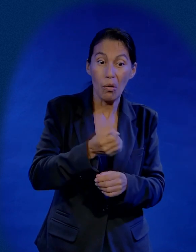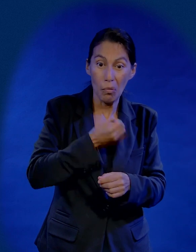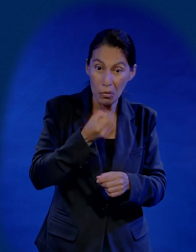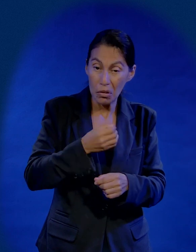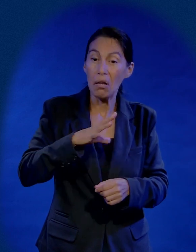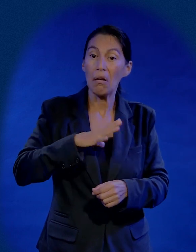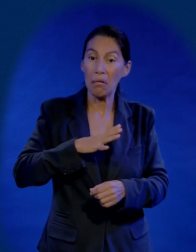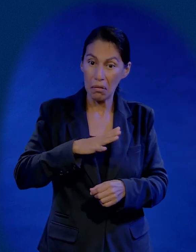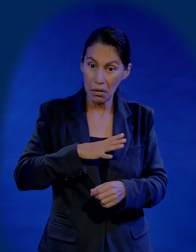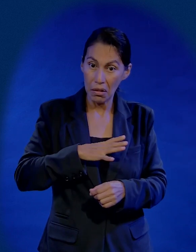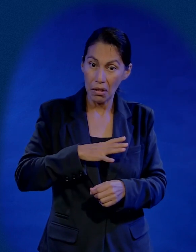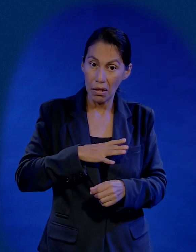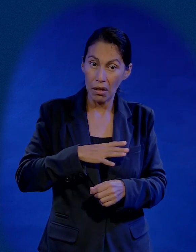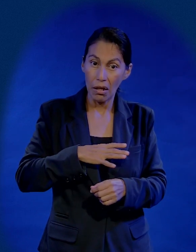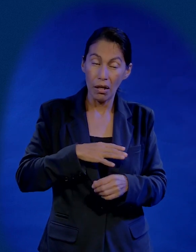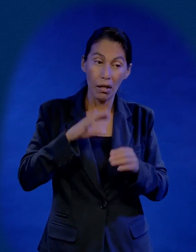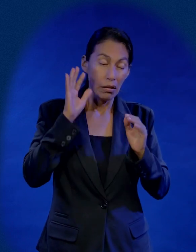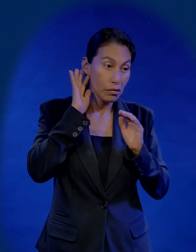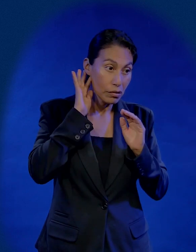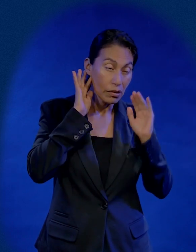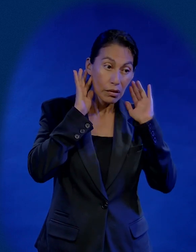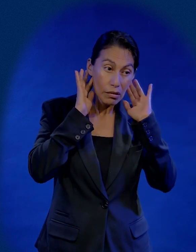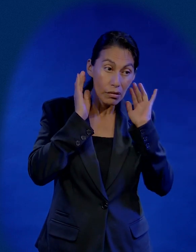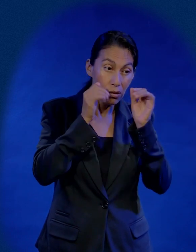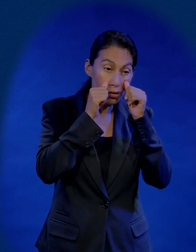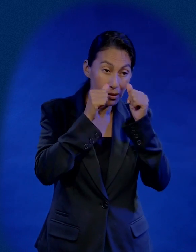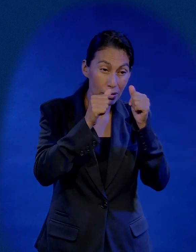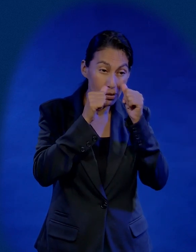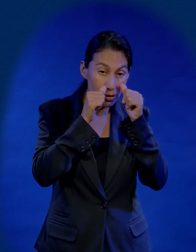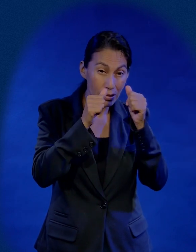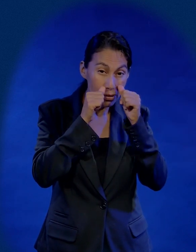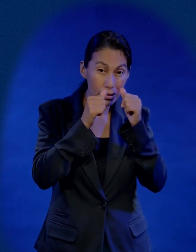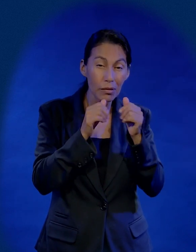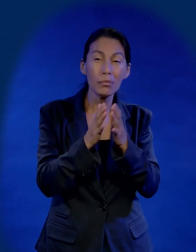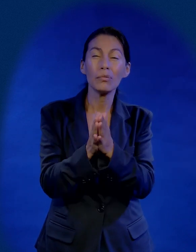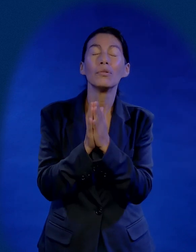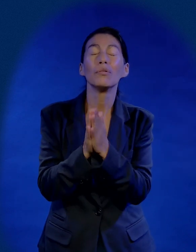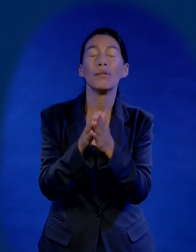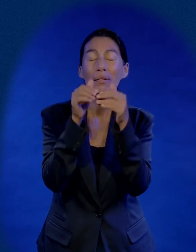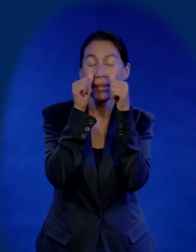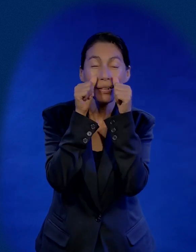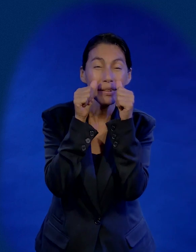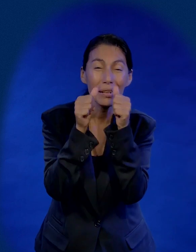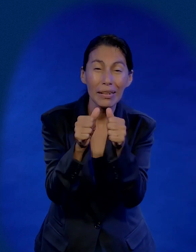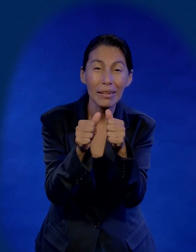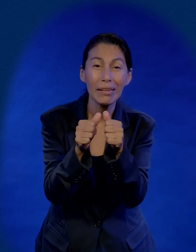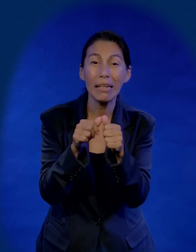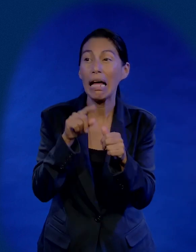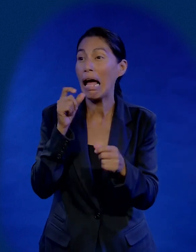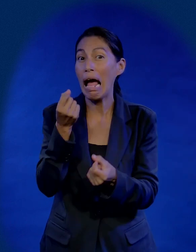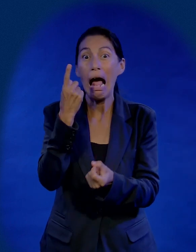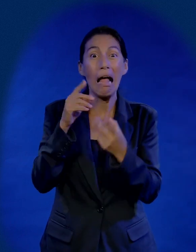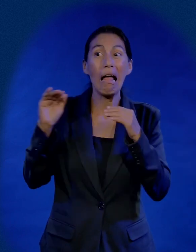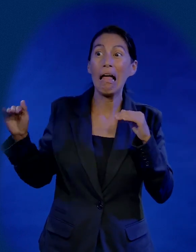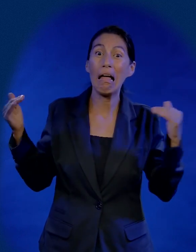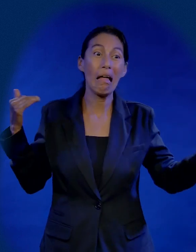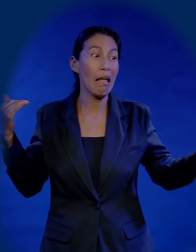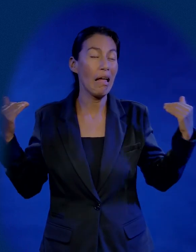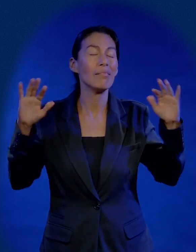tenía oportunidad escuchando el sermón el sermón el sermón por esto esto es solemne escúchenme en el nombre del Señor olvídese de quien le